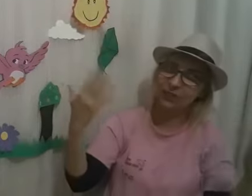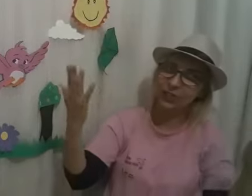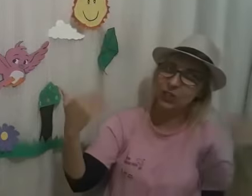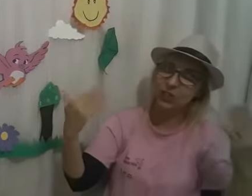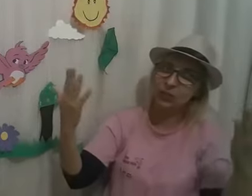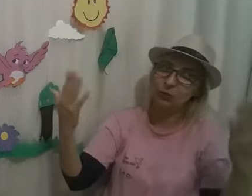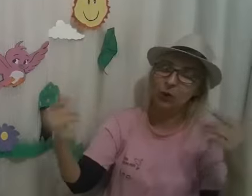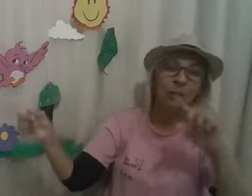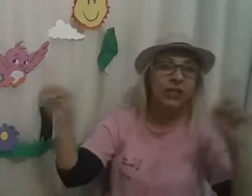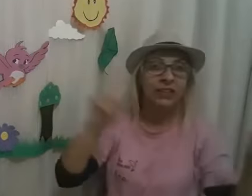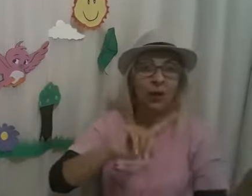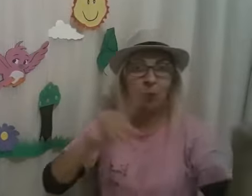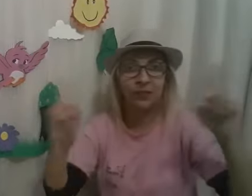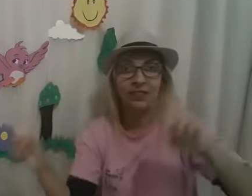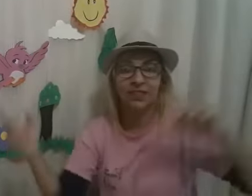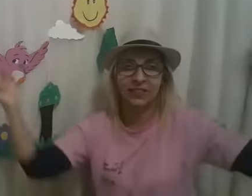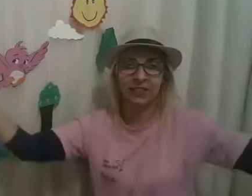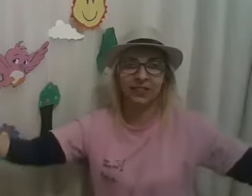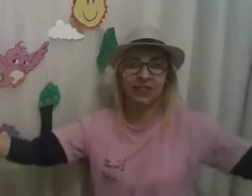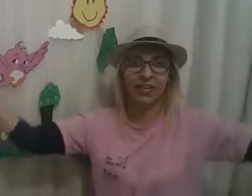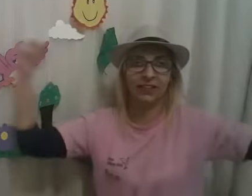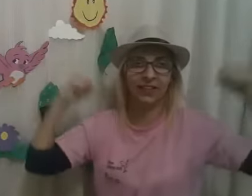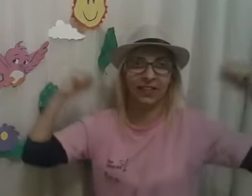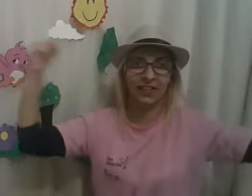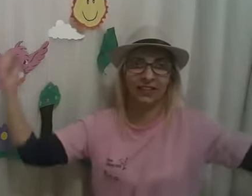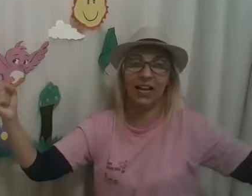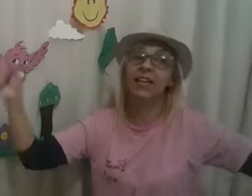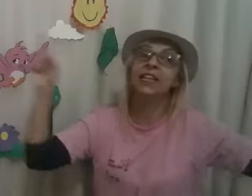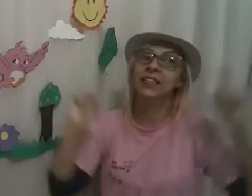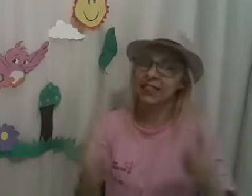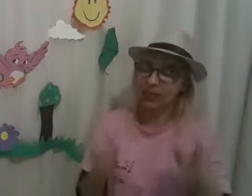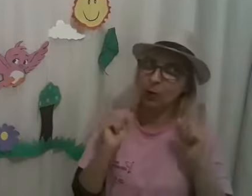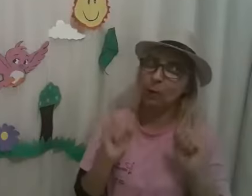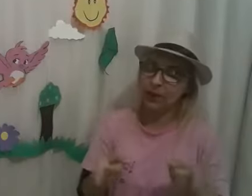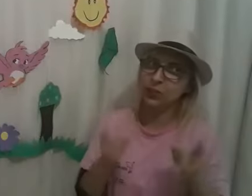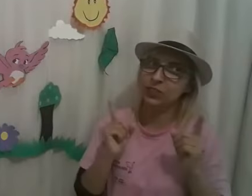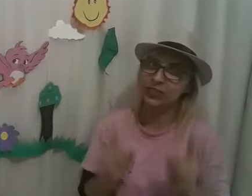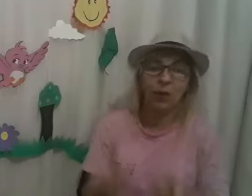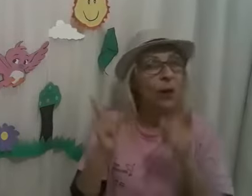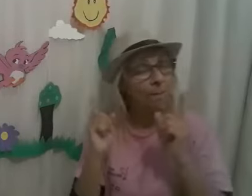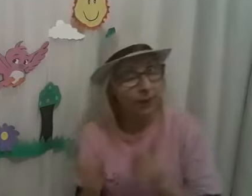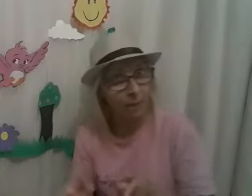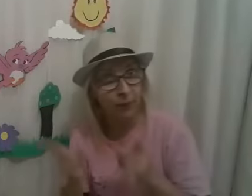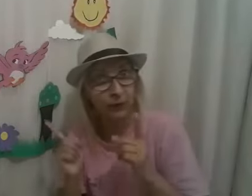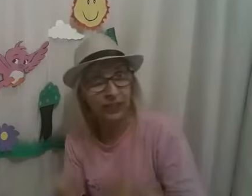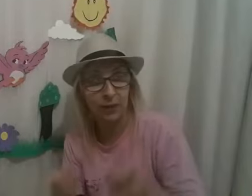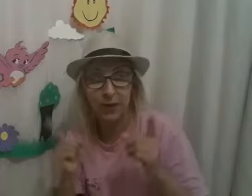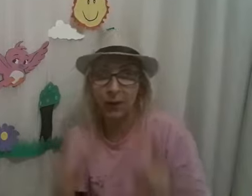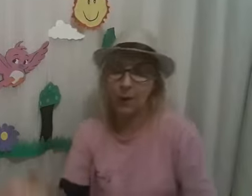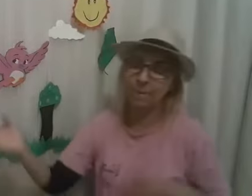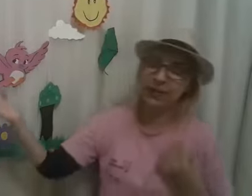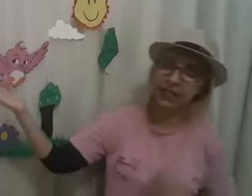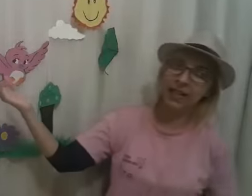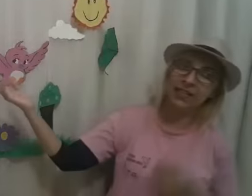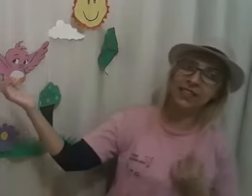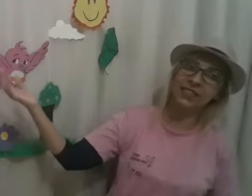ventinho bom. Não precisa ser atleta, nem competição, para poder me acompanhar nessa